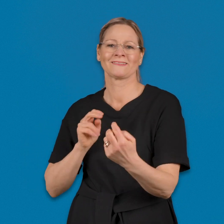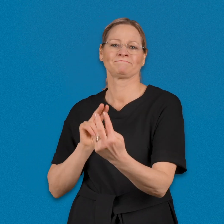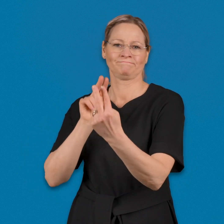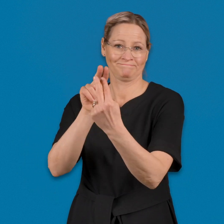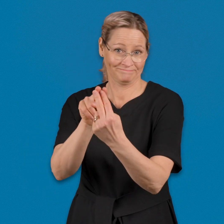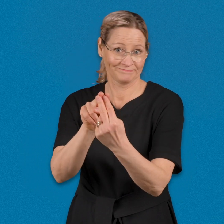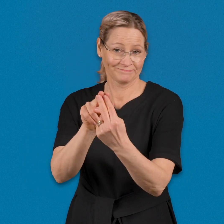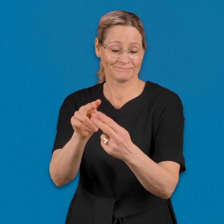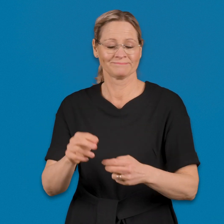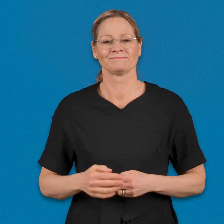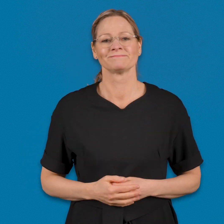yrittää uudelleen myöhemmin.